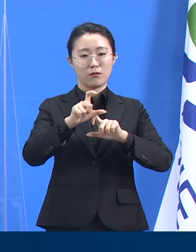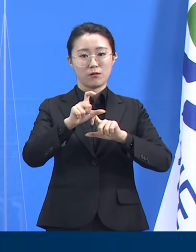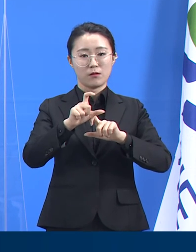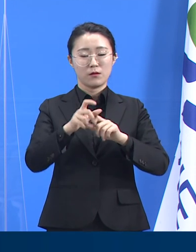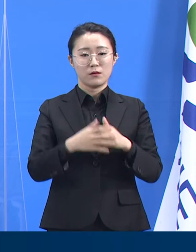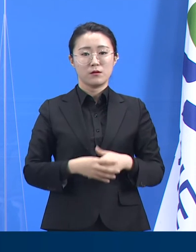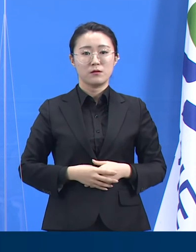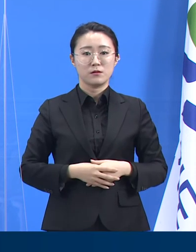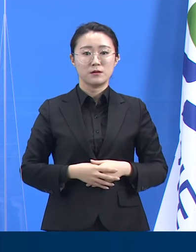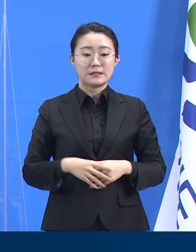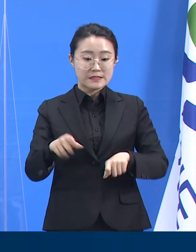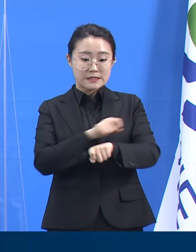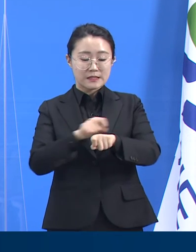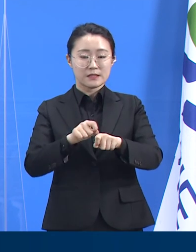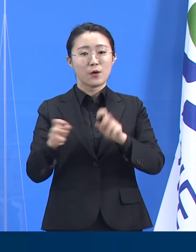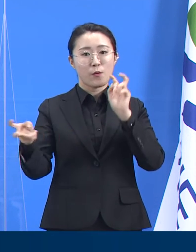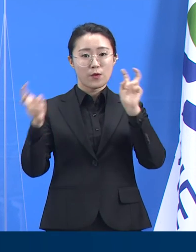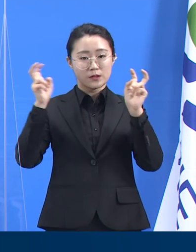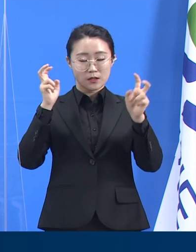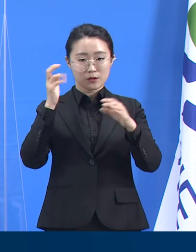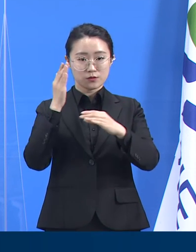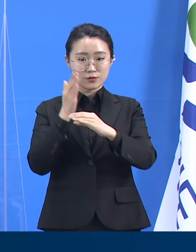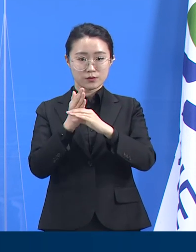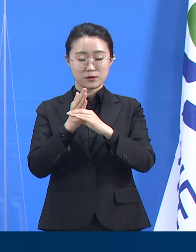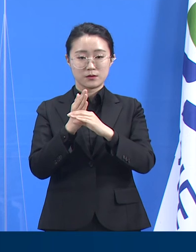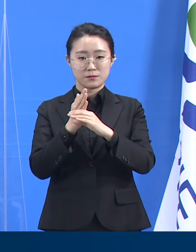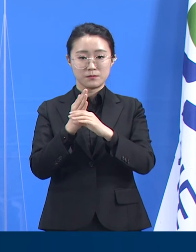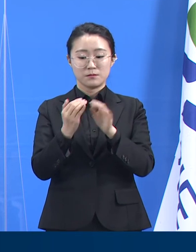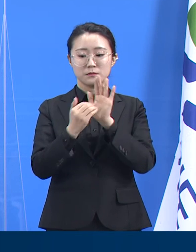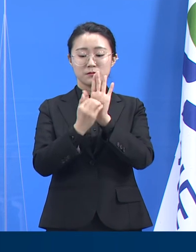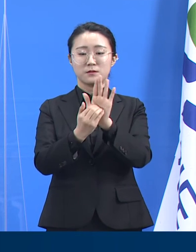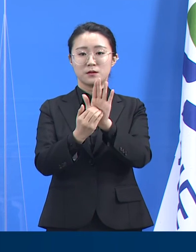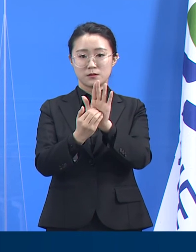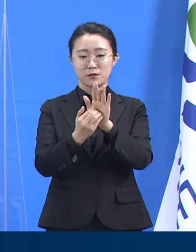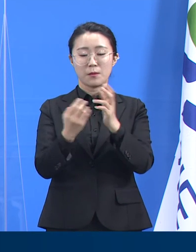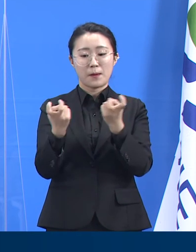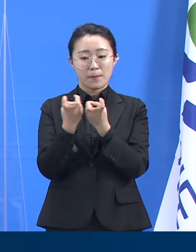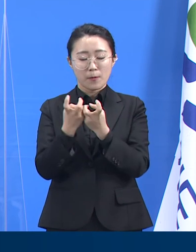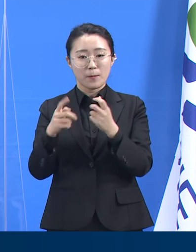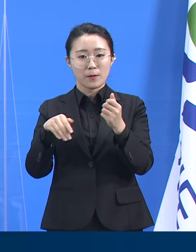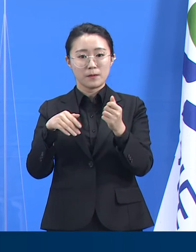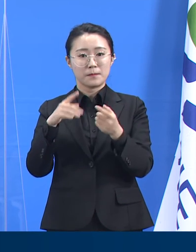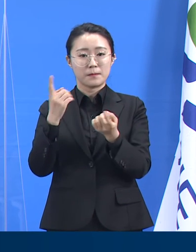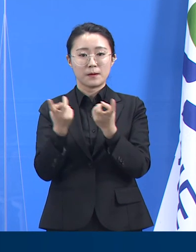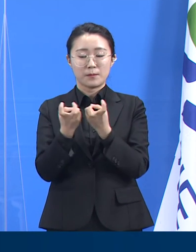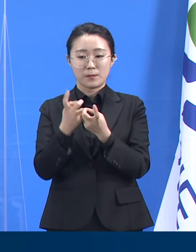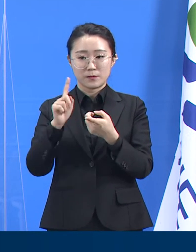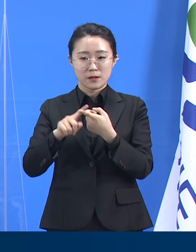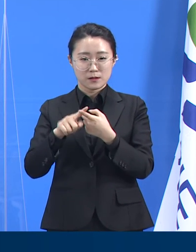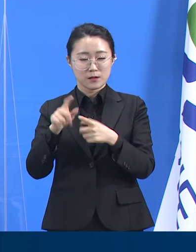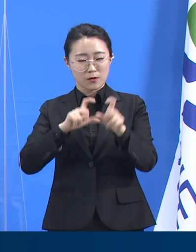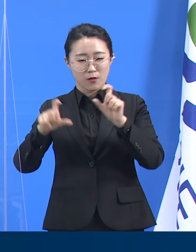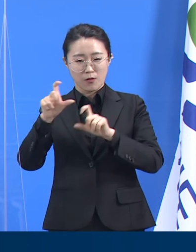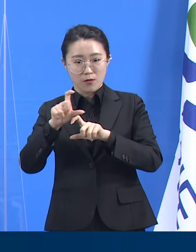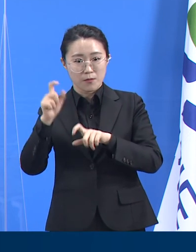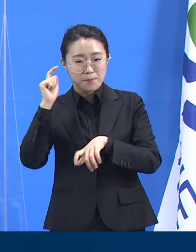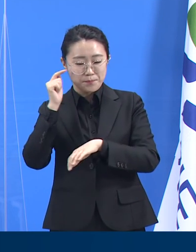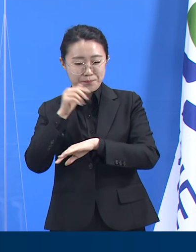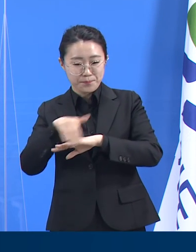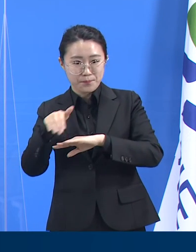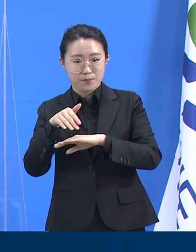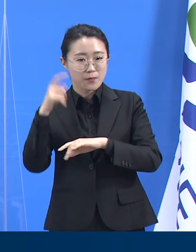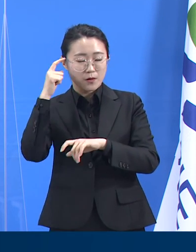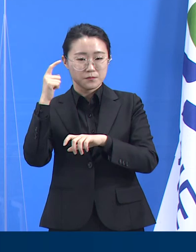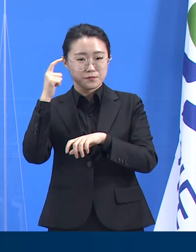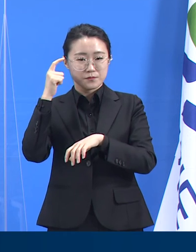특히 사업장 중심의 방역 관리 상황을 점검하고 계도하는 것이 핵심입니다. 불시 점검